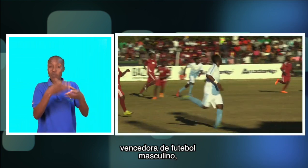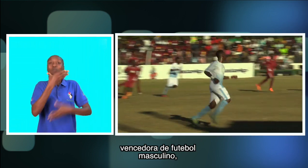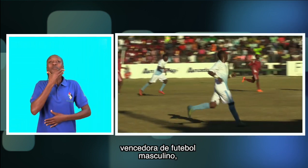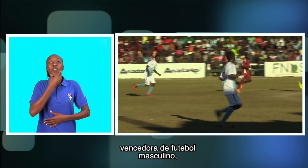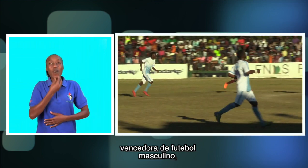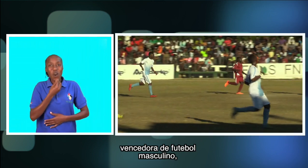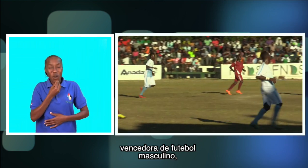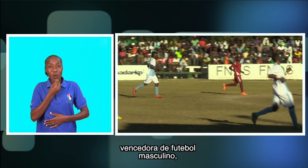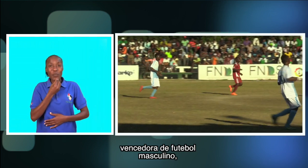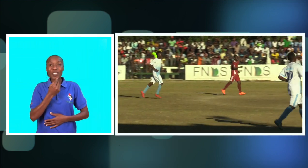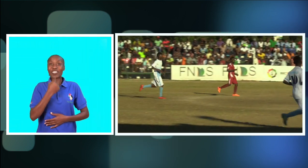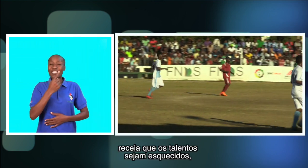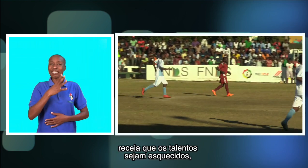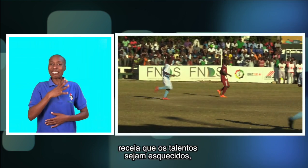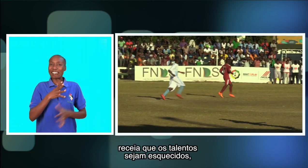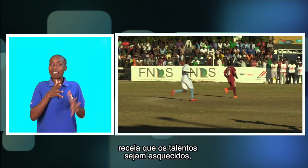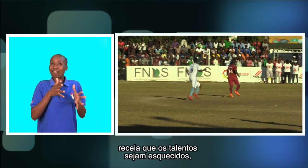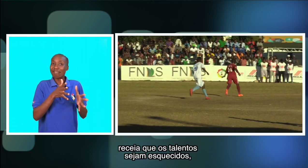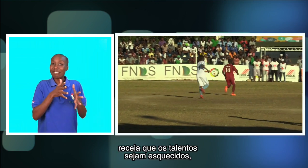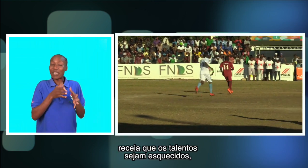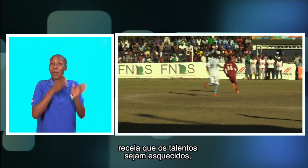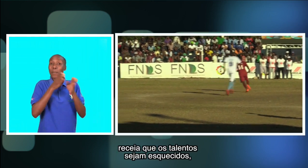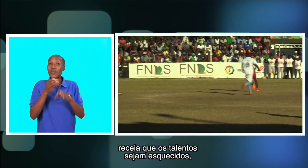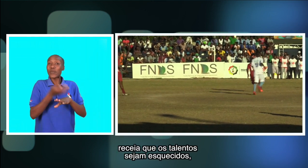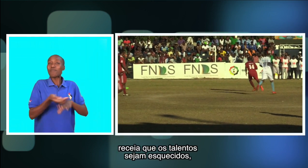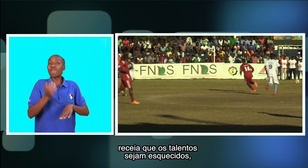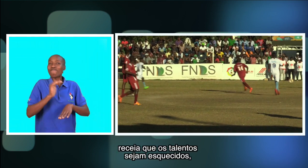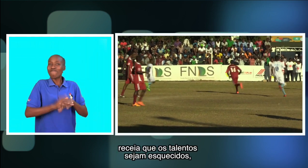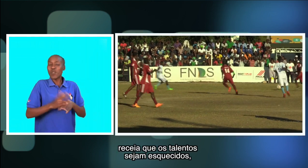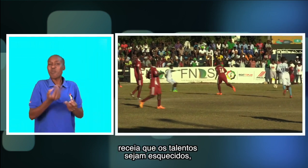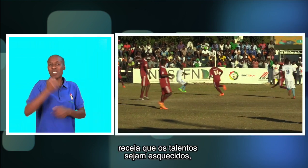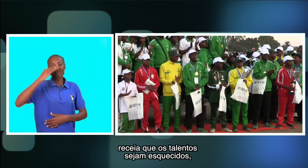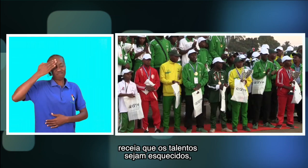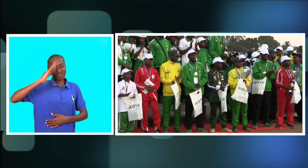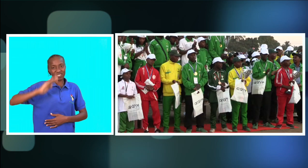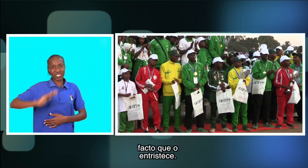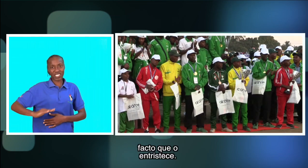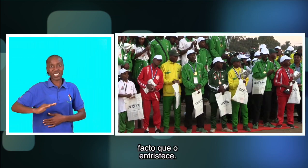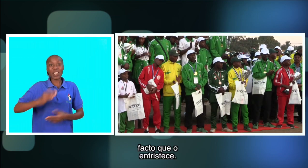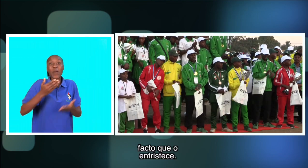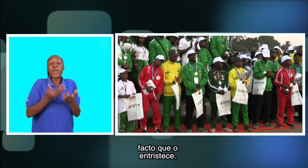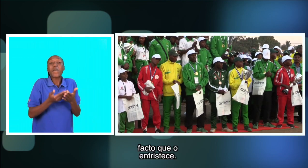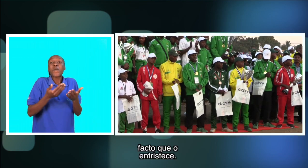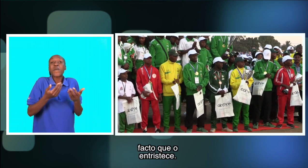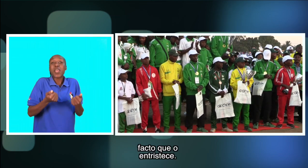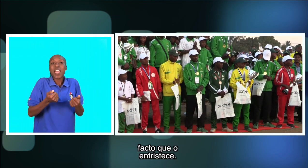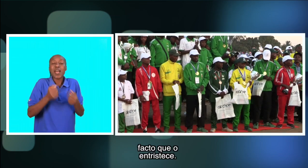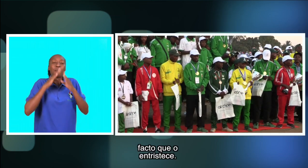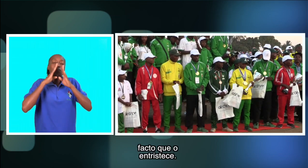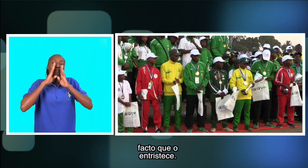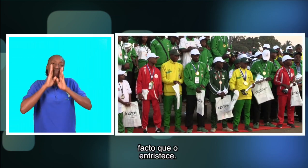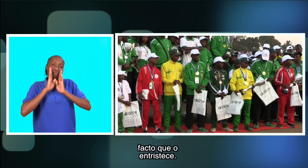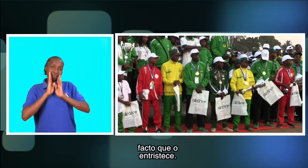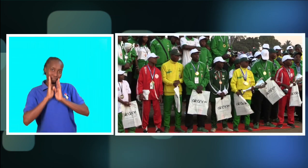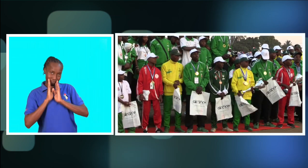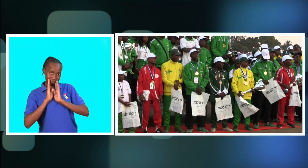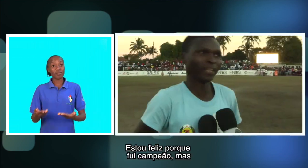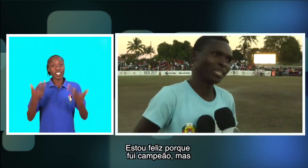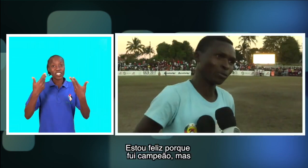masculino, recebe que os talentos sejam esquecidos, fato que entristece. Feliz